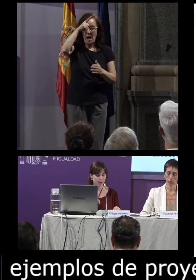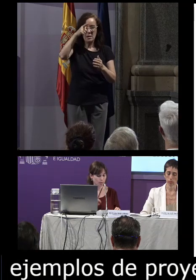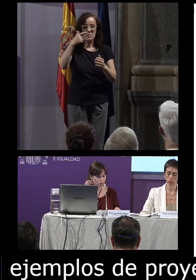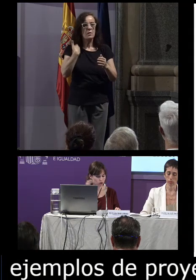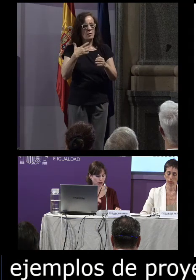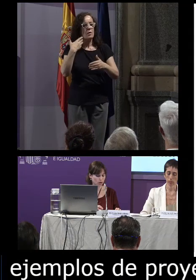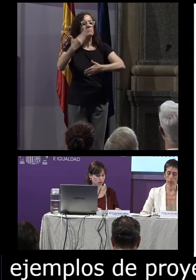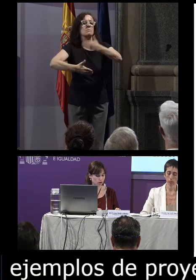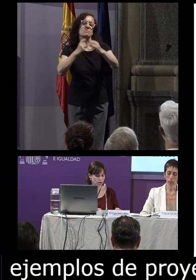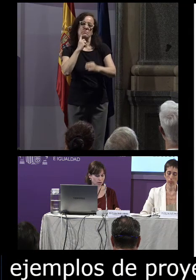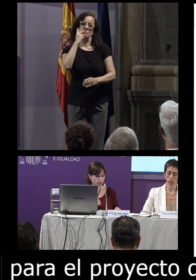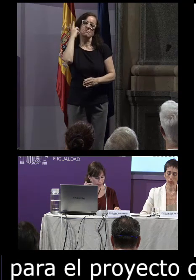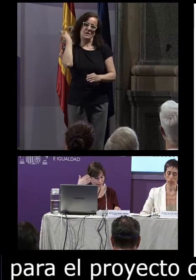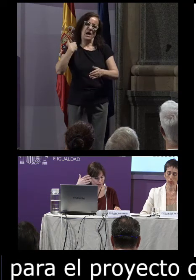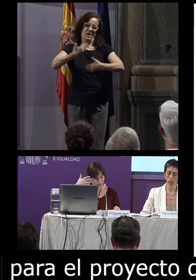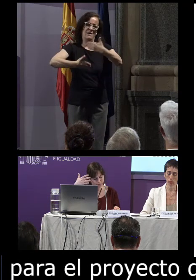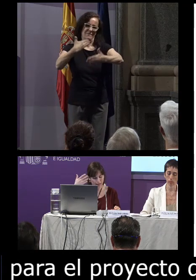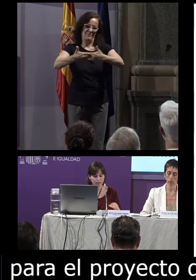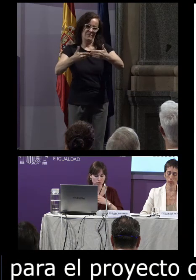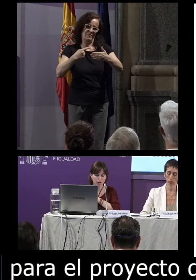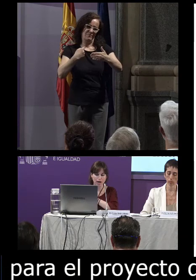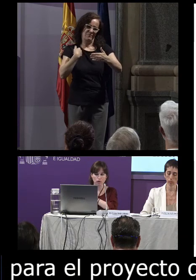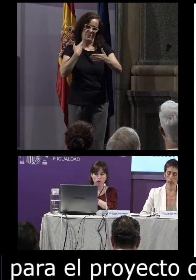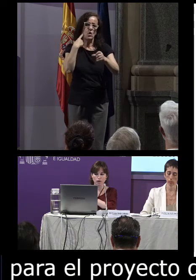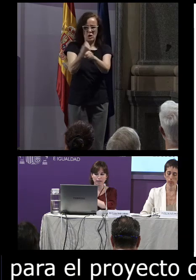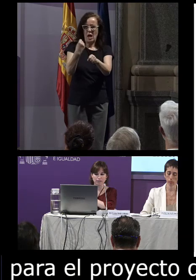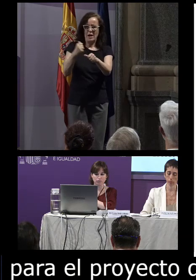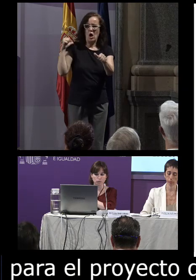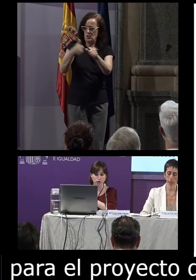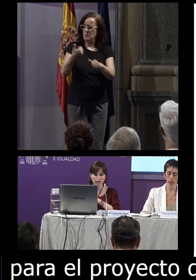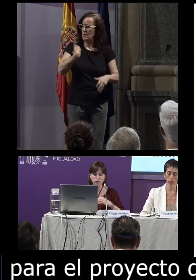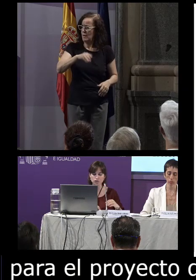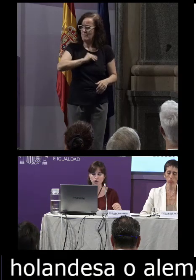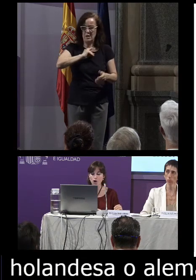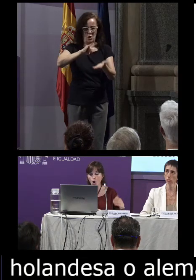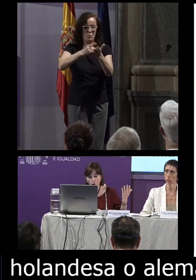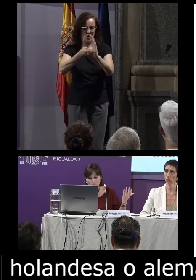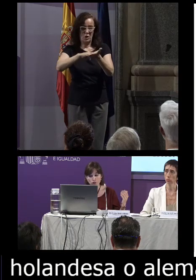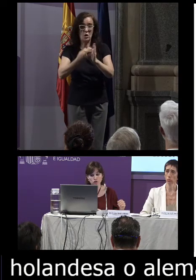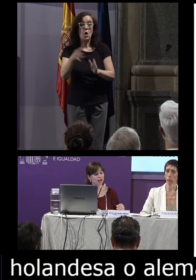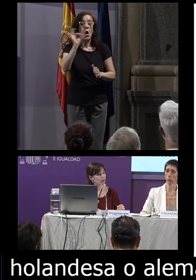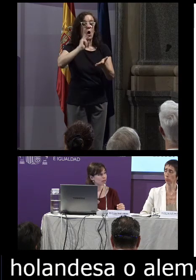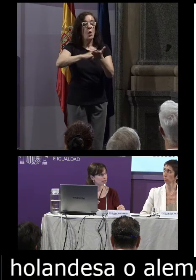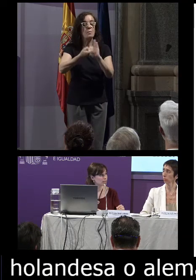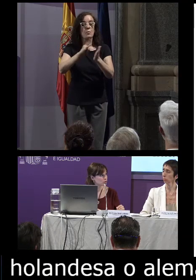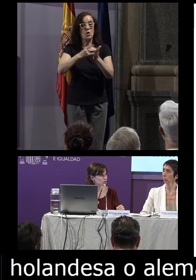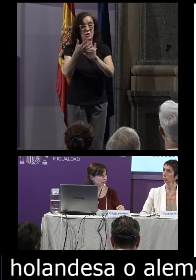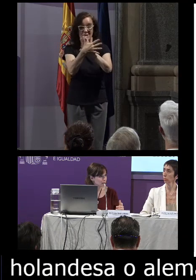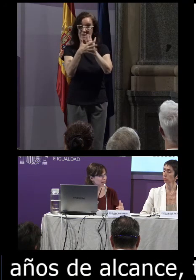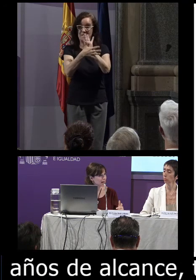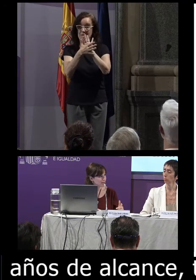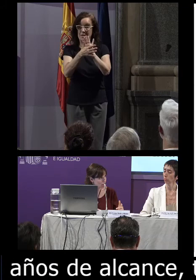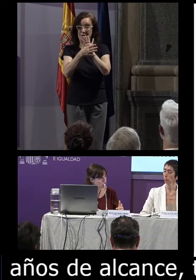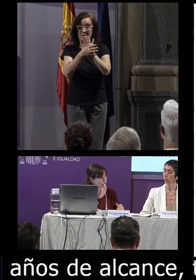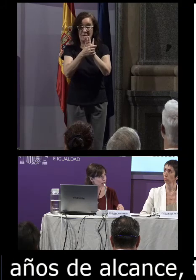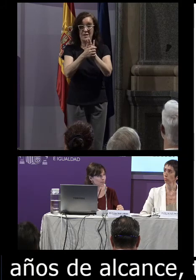llevan muchos años de alcance trabajando en estos proyectos o el proyecto de la lengua de signos de la